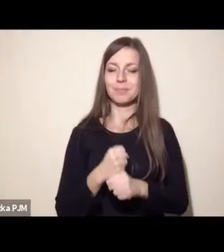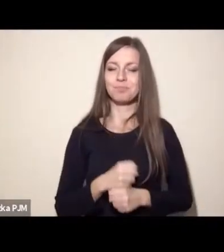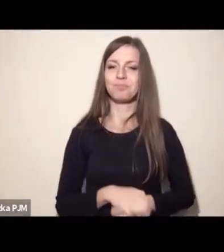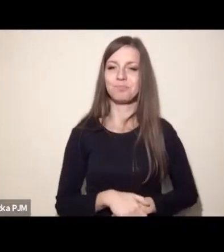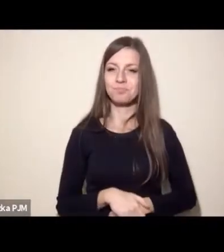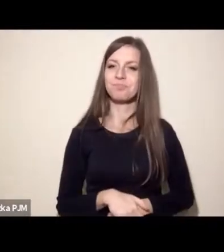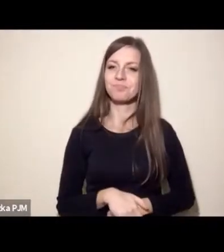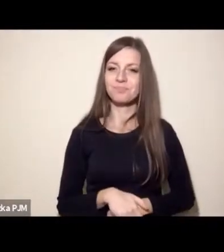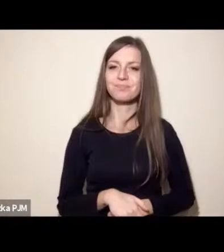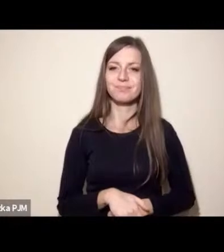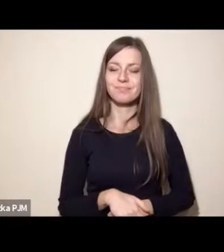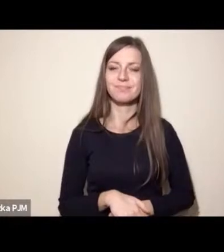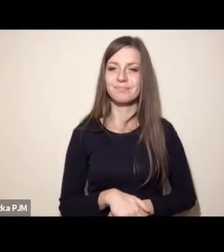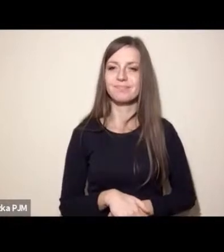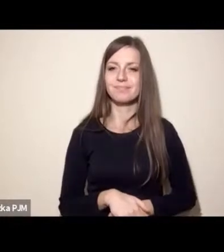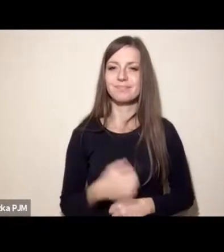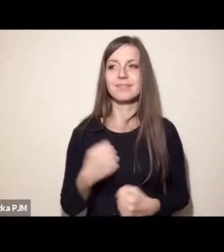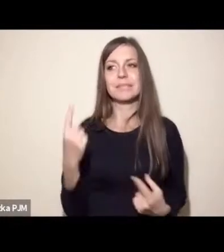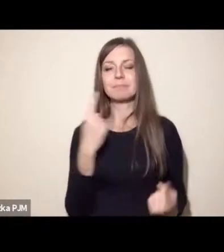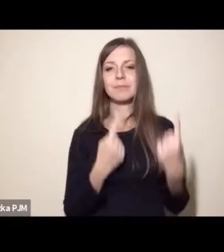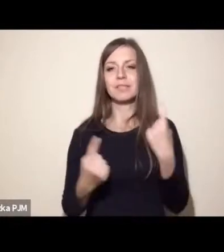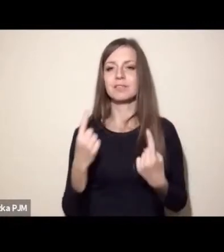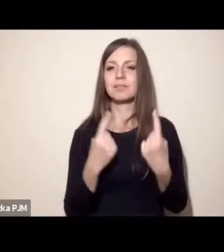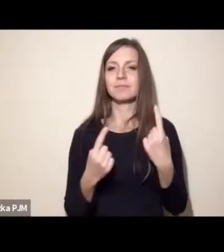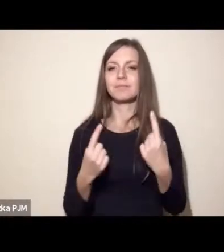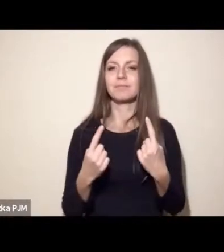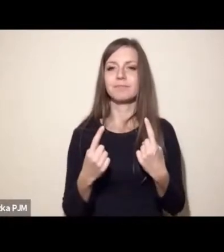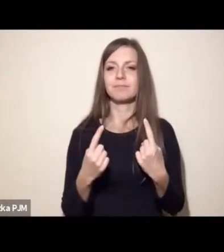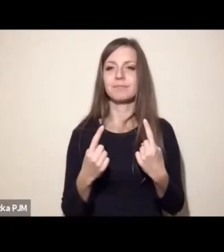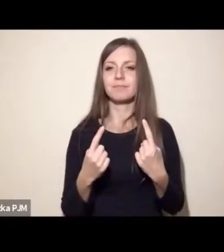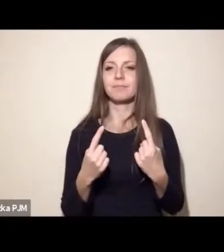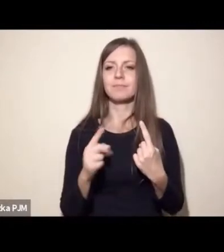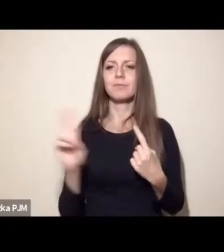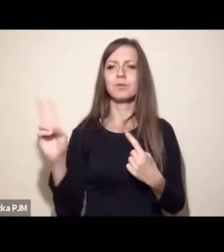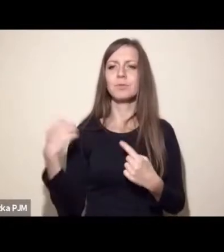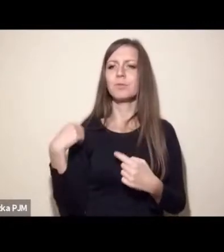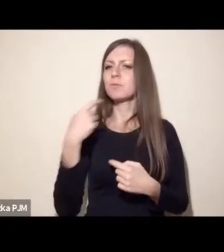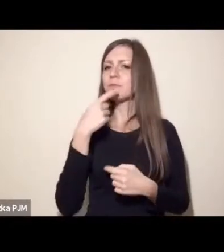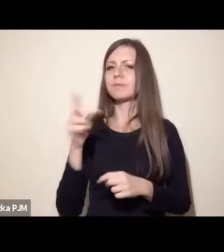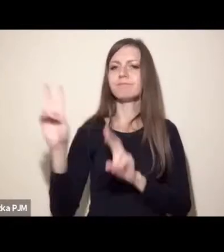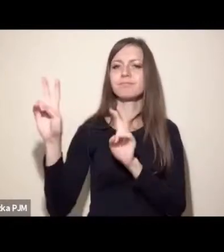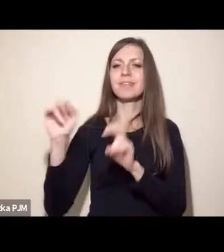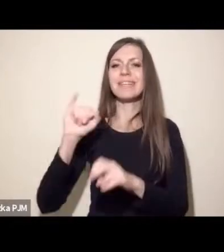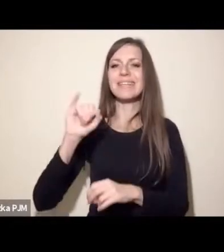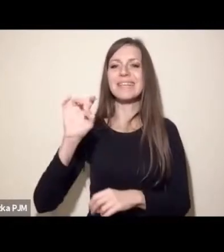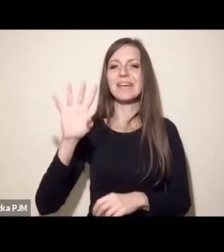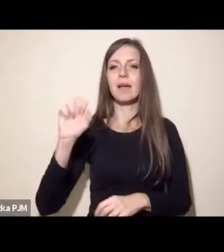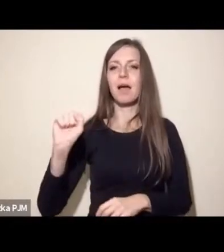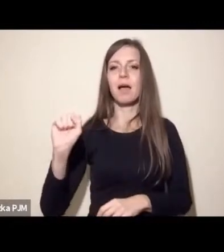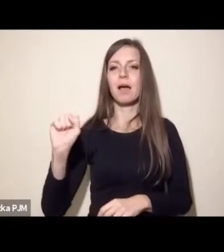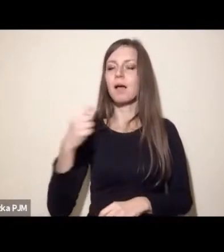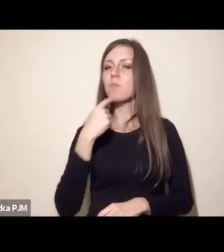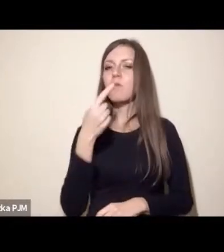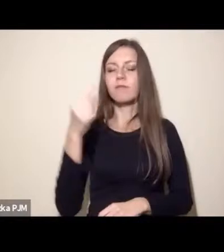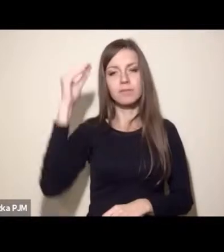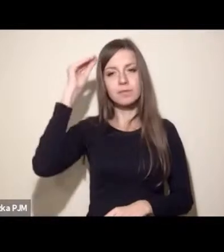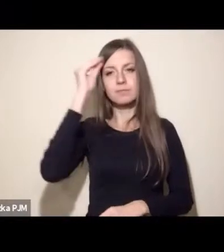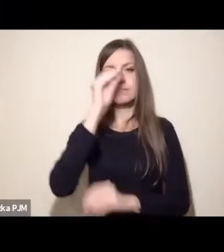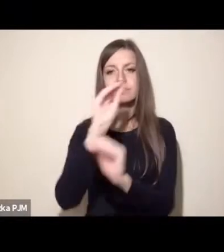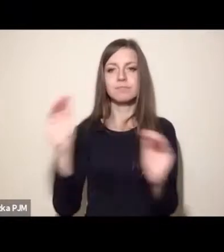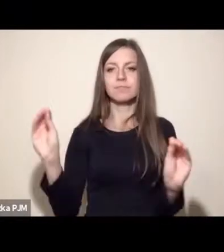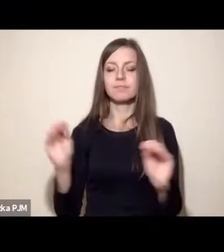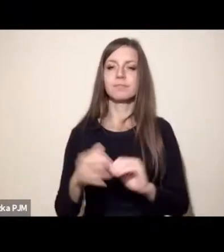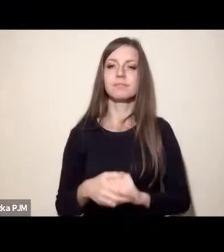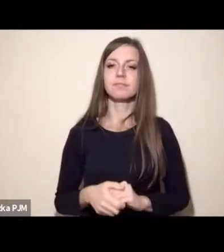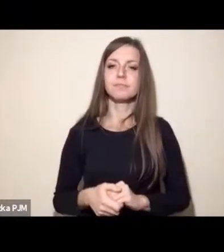I myślę, że to chyba nawiązuje do bardzo ciekawiej wypowiedzi Pani Igi Głażewskiej i jest